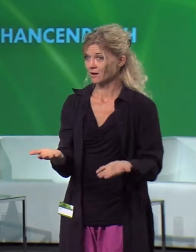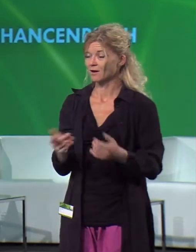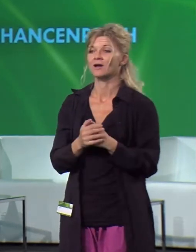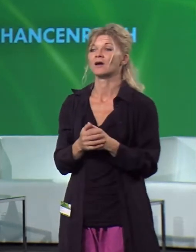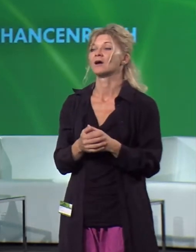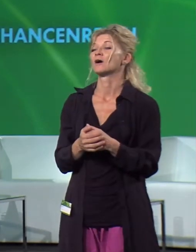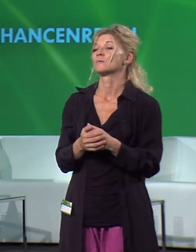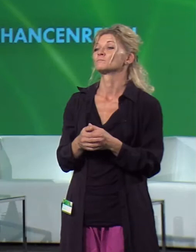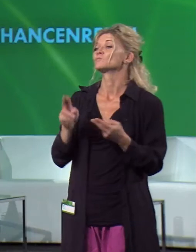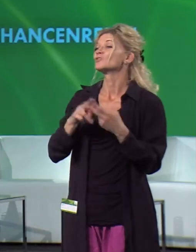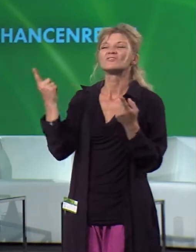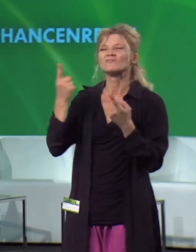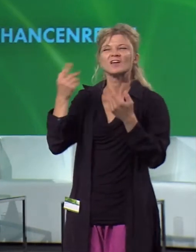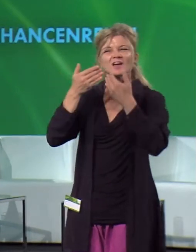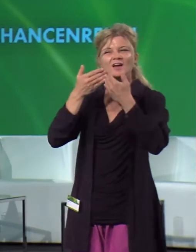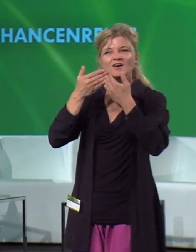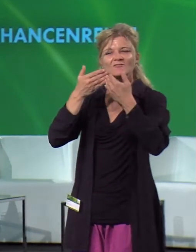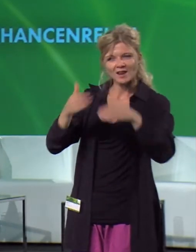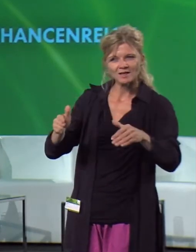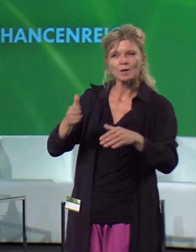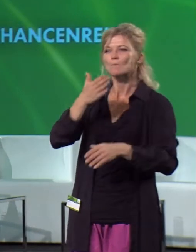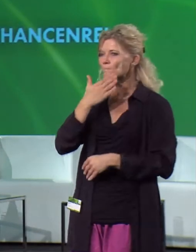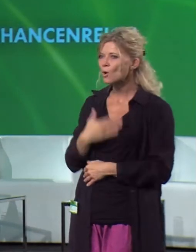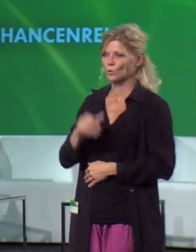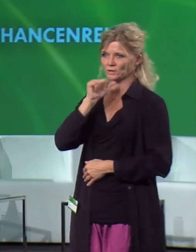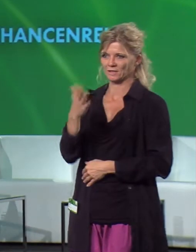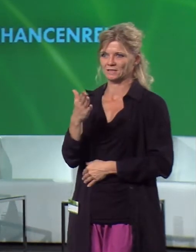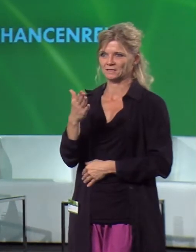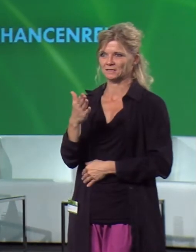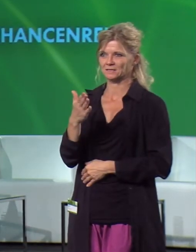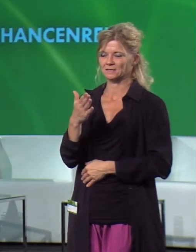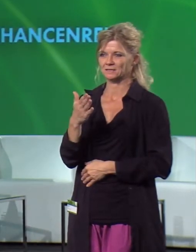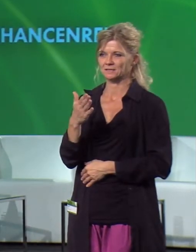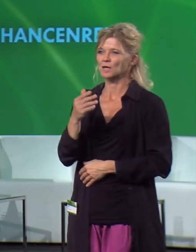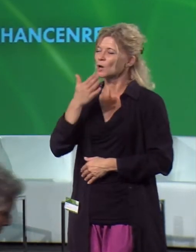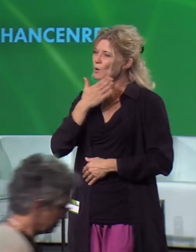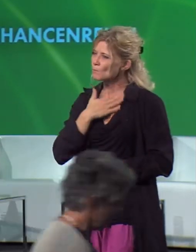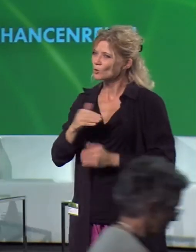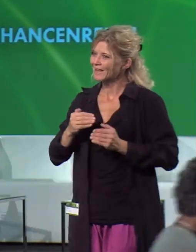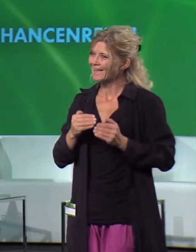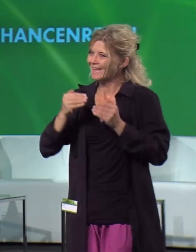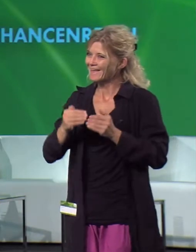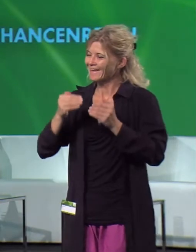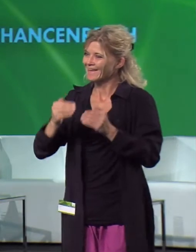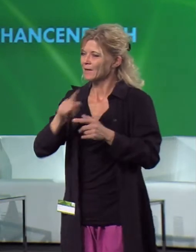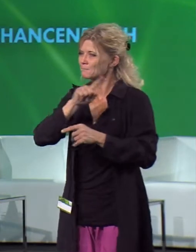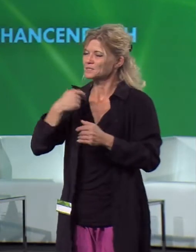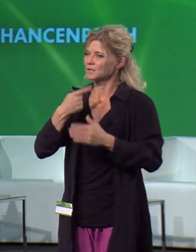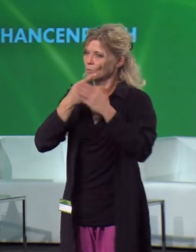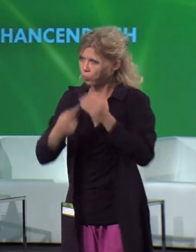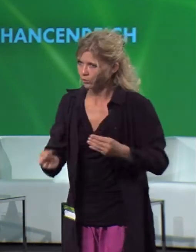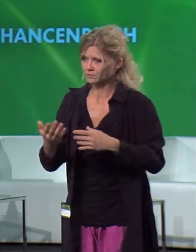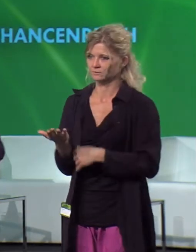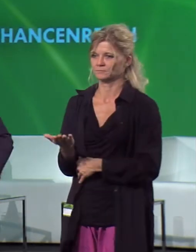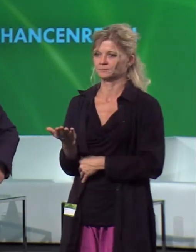potenziellen Verlierer wollen eben dieses Verlieren um ein paar Jahrzehnte aufschieben. Das ist der eigentliche Hintergrund. Aber warum